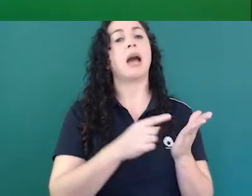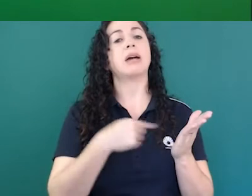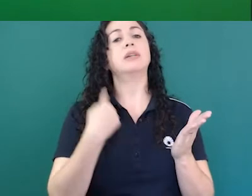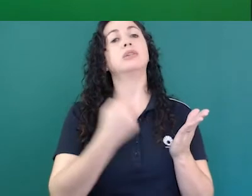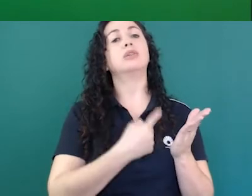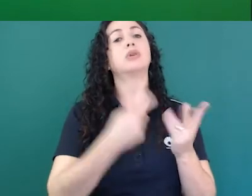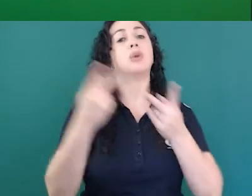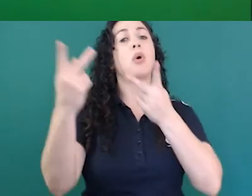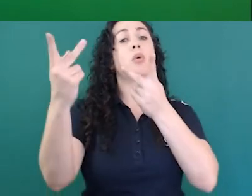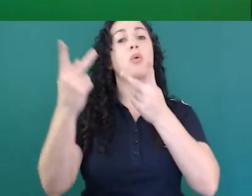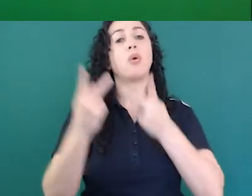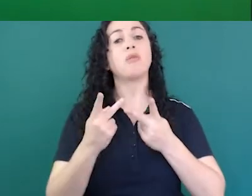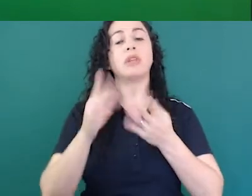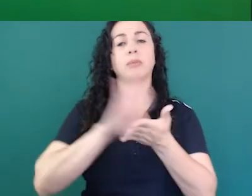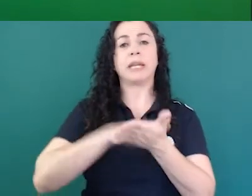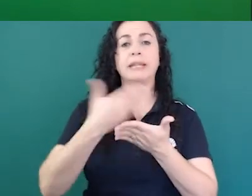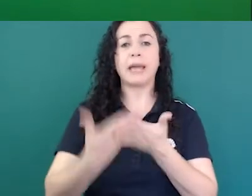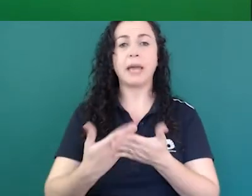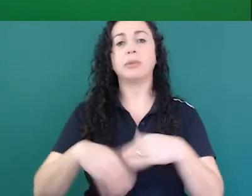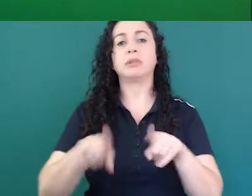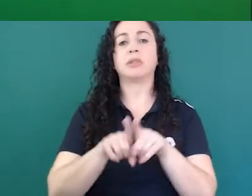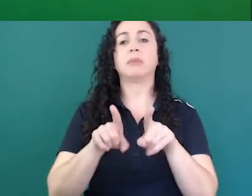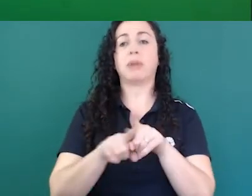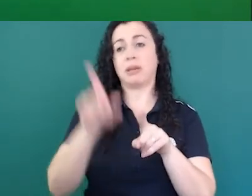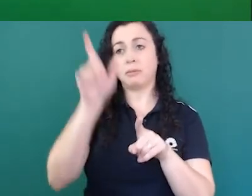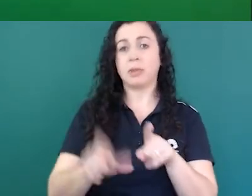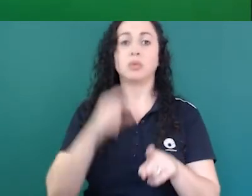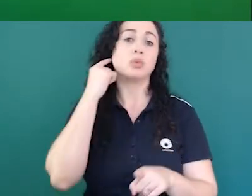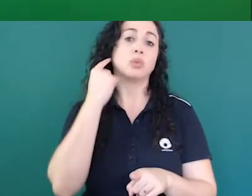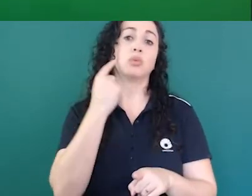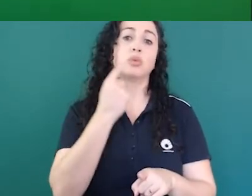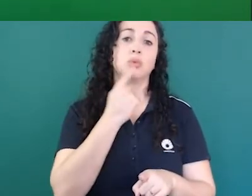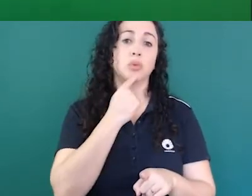surdos e nós gravamos o que ele faz e com isso nós aprendemos isso aí eu já era anotado